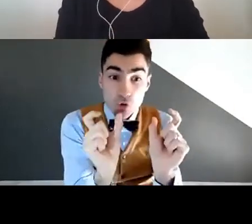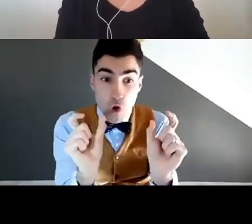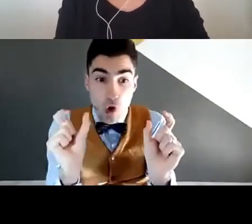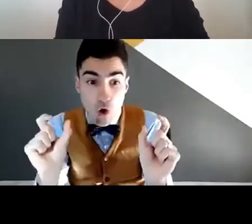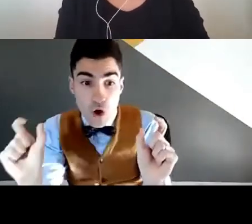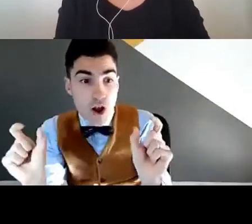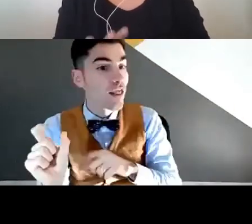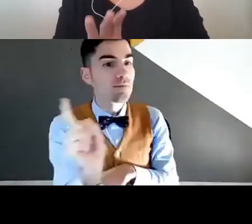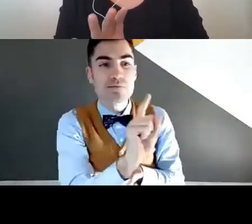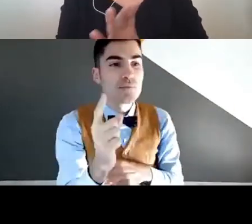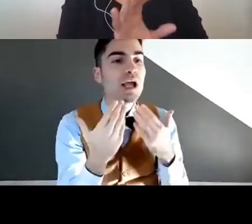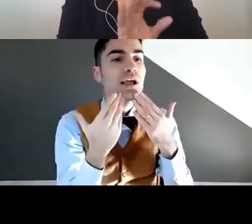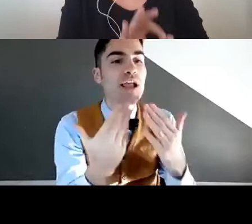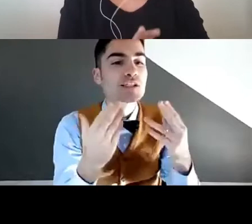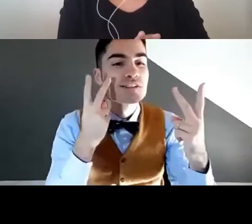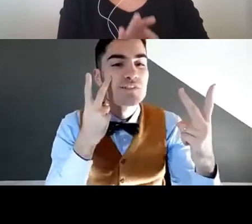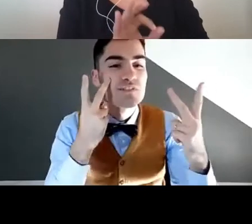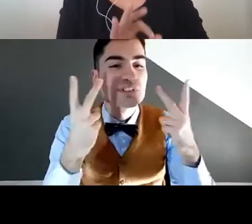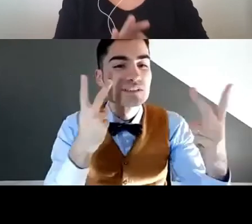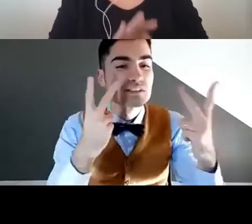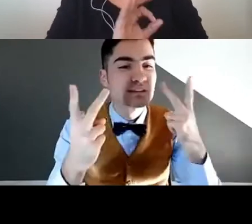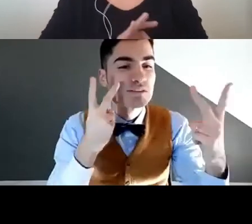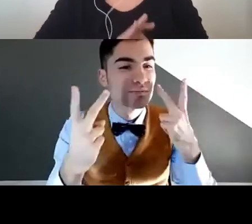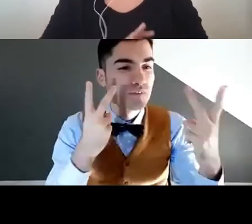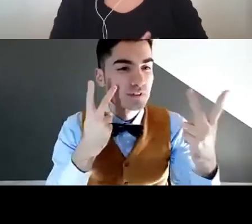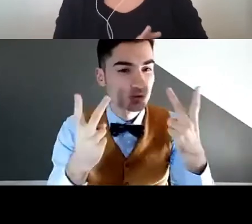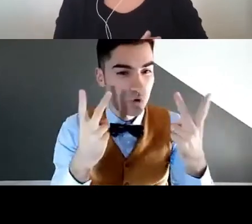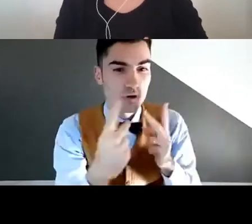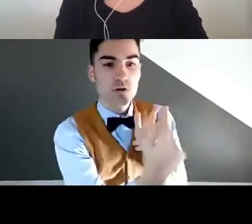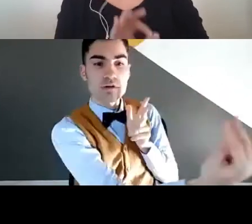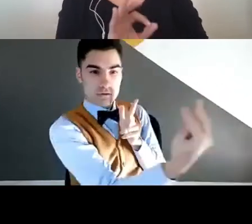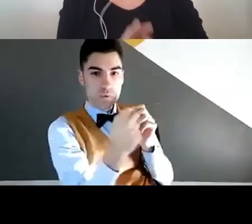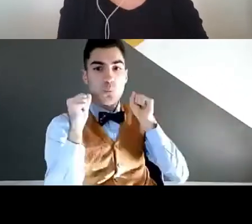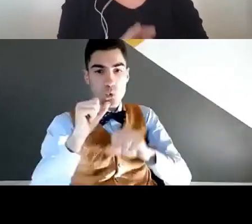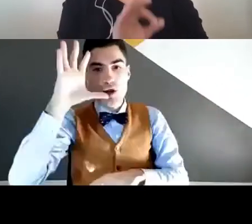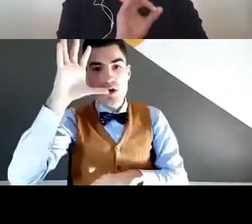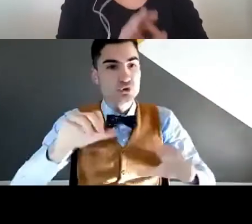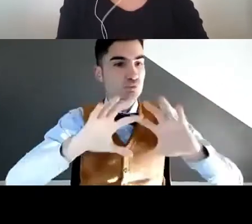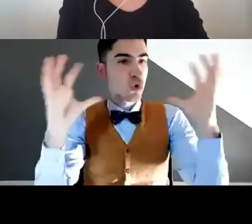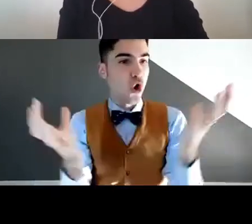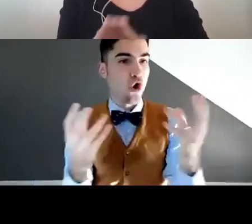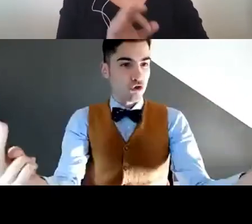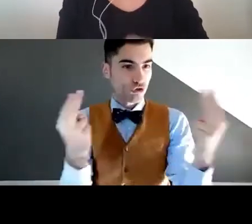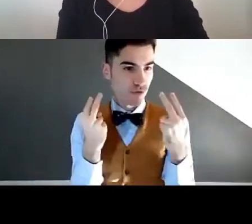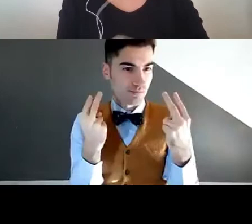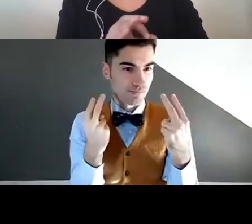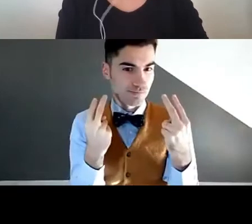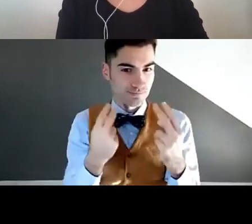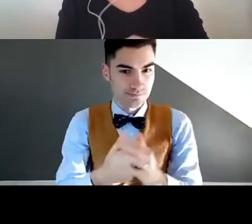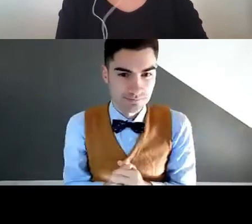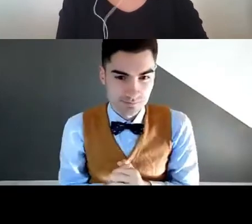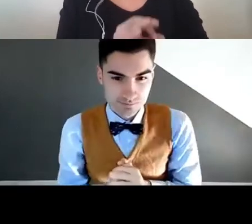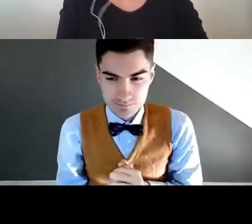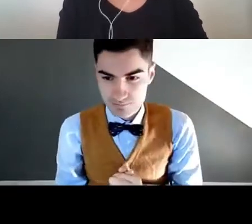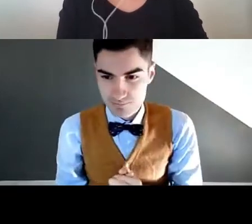può capirmi, perché non ci sono parole della mia lingua, ma ci sono gli effetti visivi che la